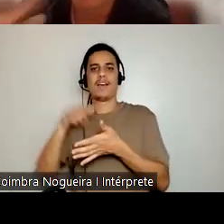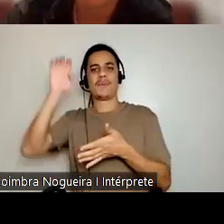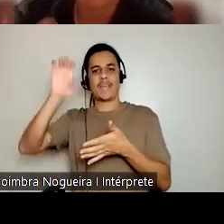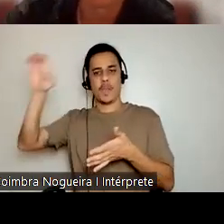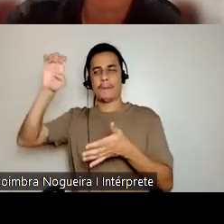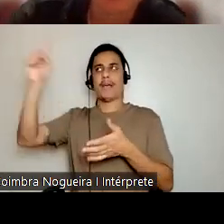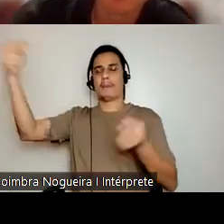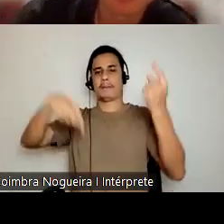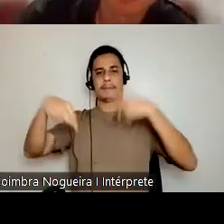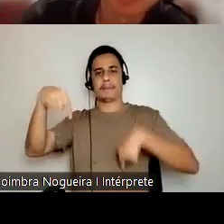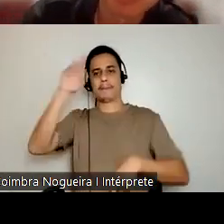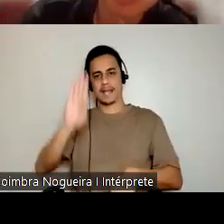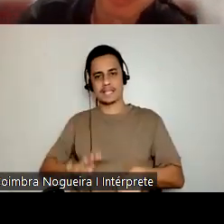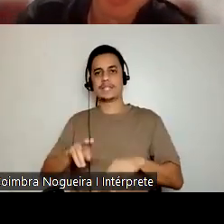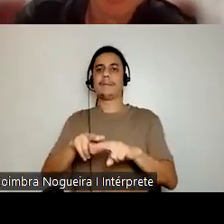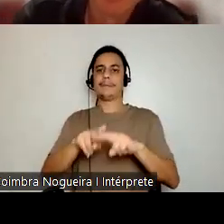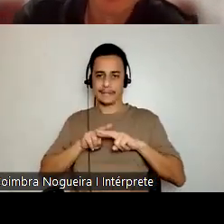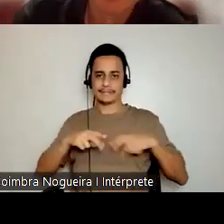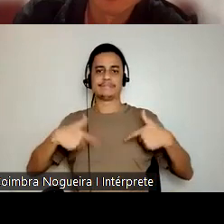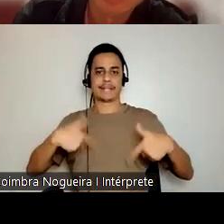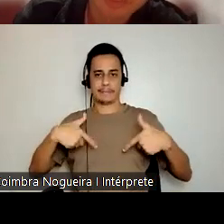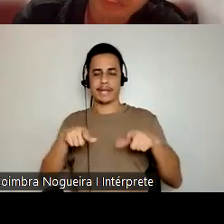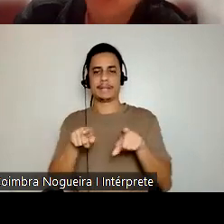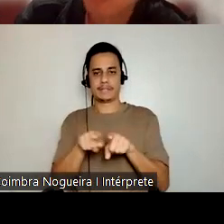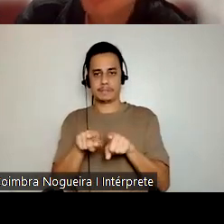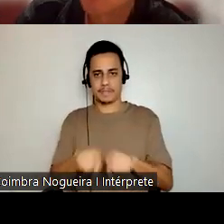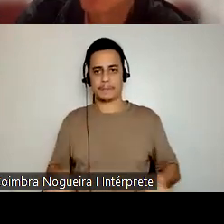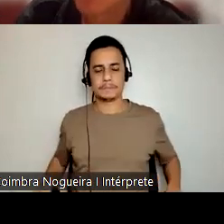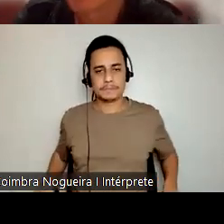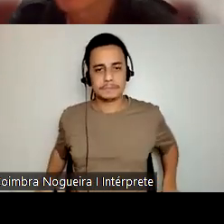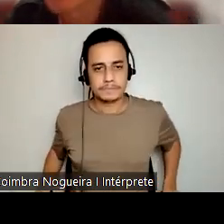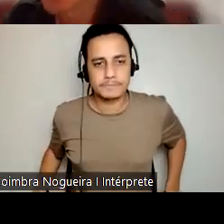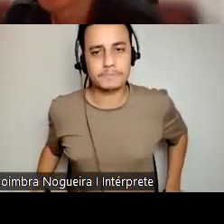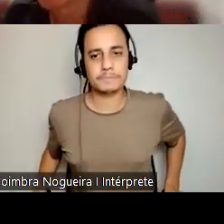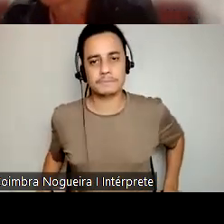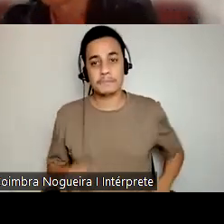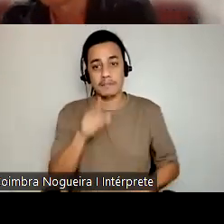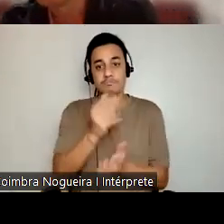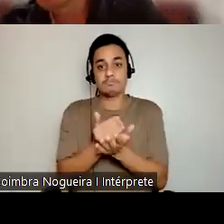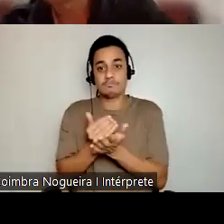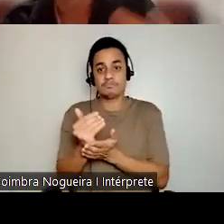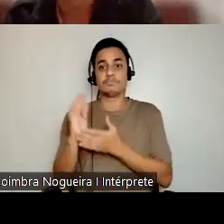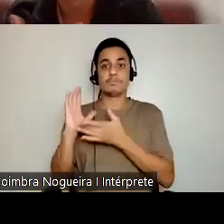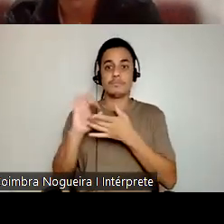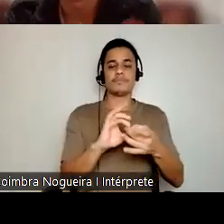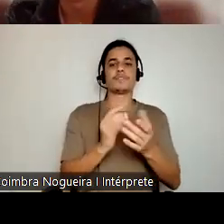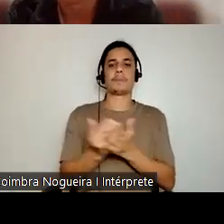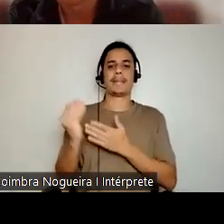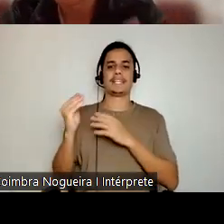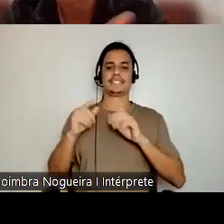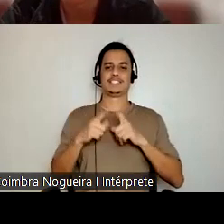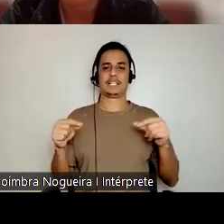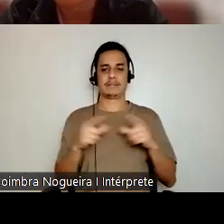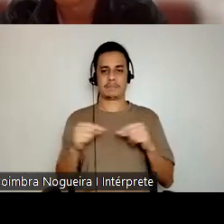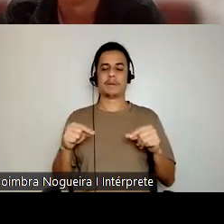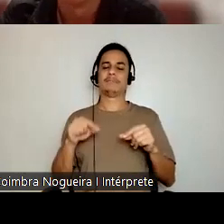Brasil também por condições de trabalho, então, nesse contexto começa a imigração japonesa, então, muito relacionado com a